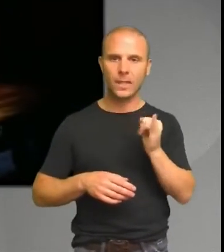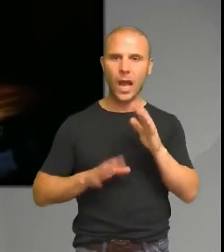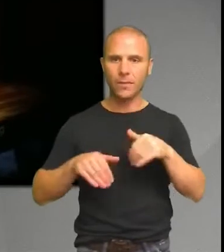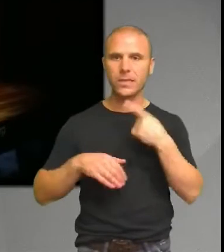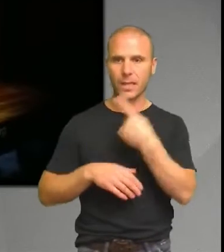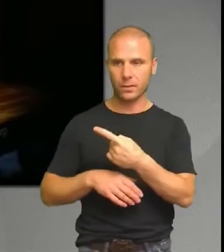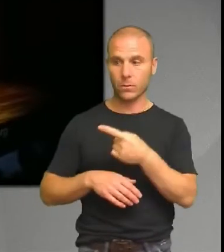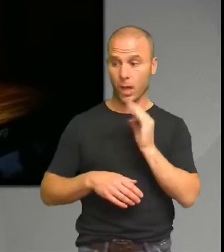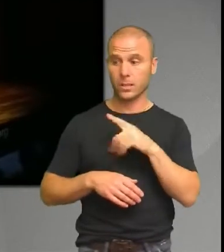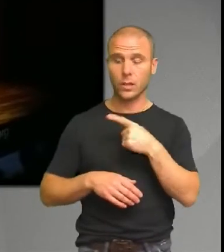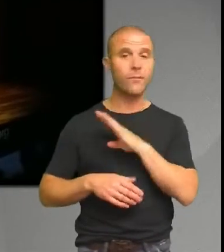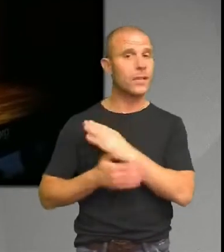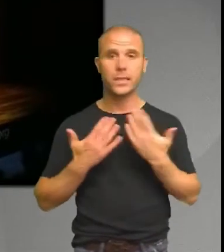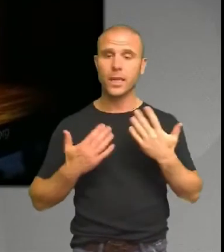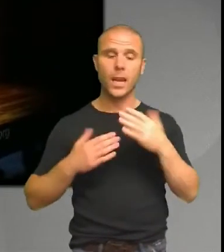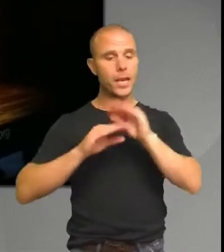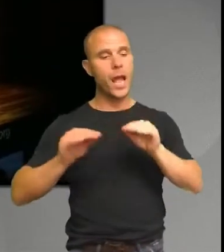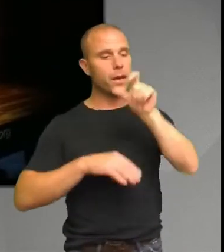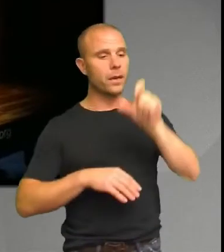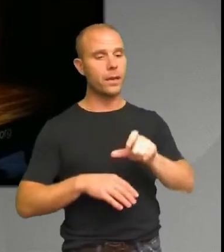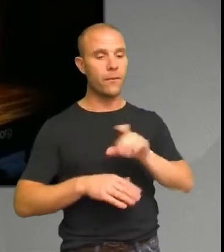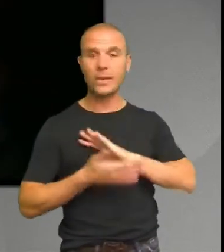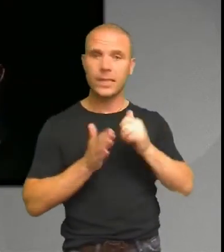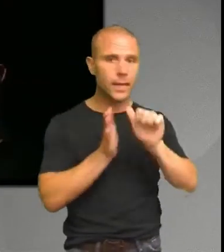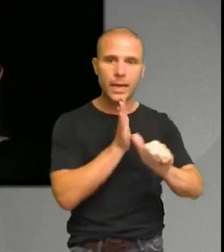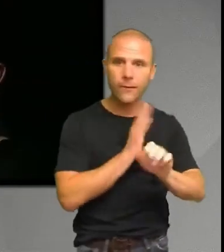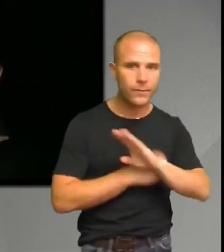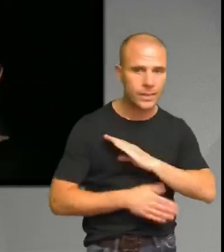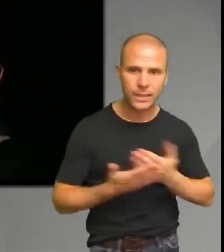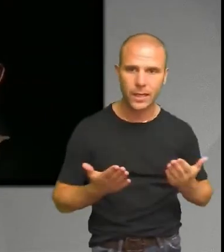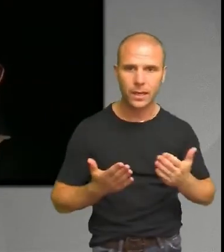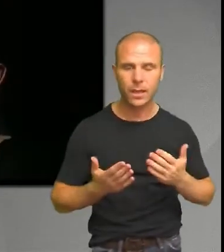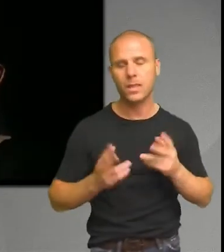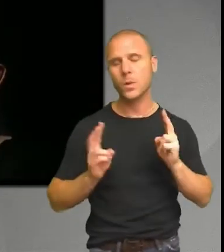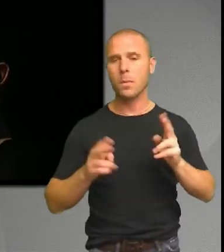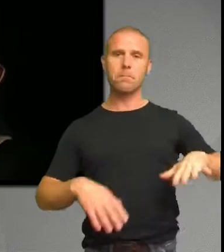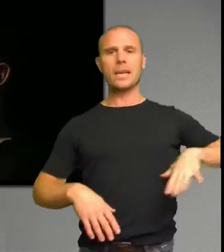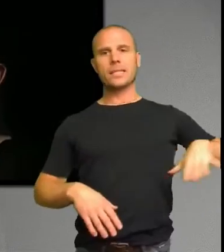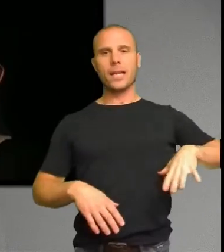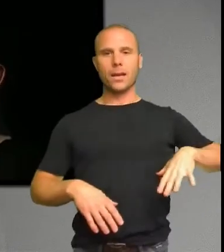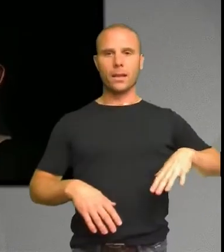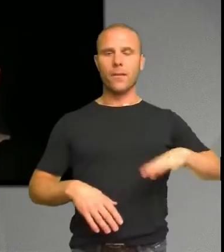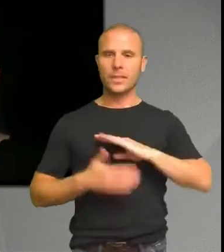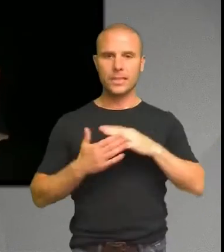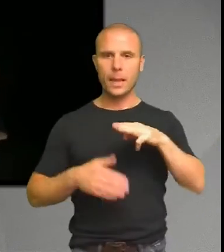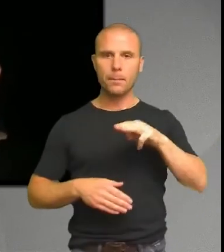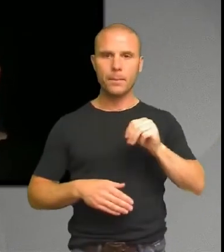här. Det finns ingen elev. Det finns ingen mästare. Och ingen messias. Det finns ingen frälsare.